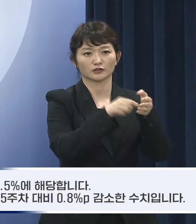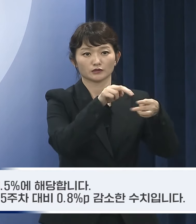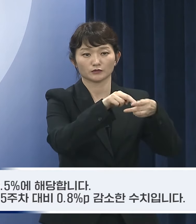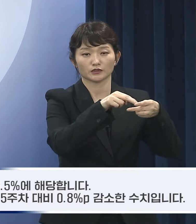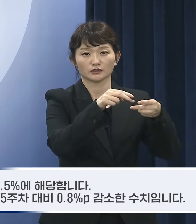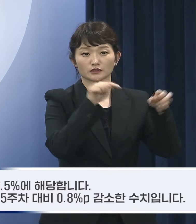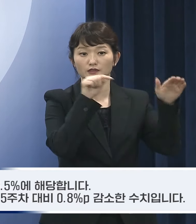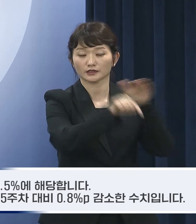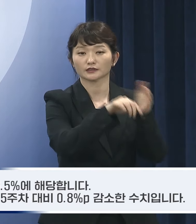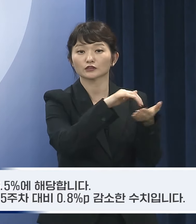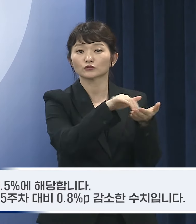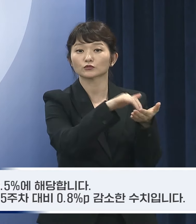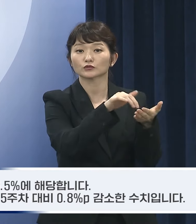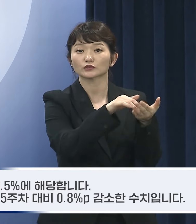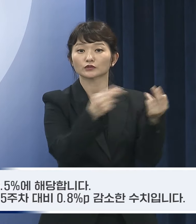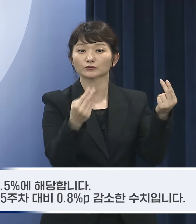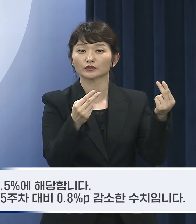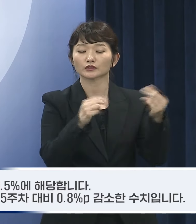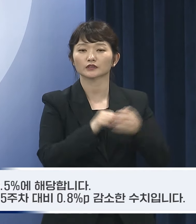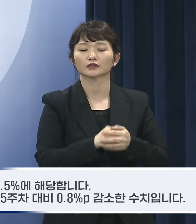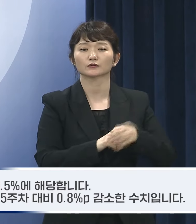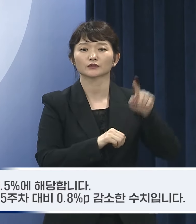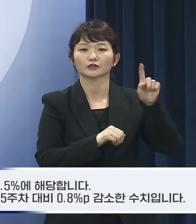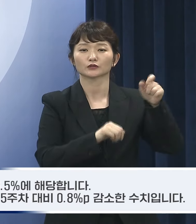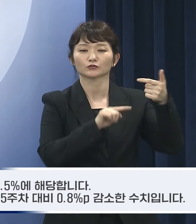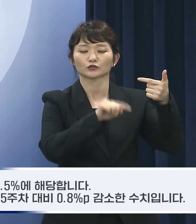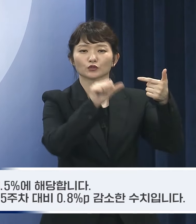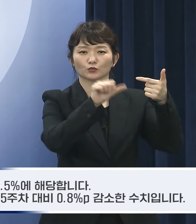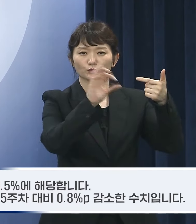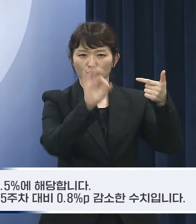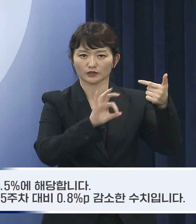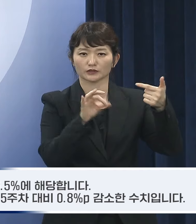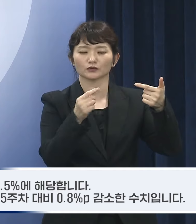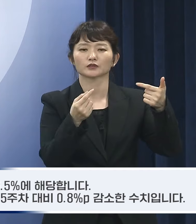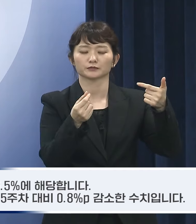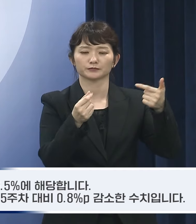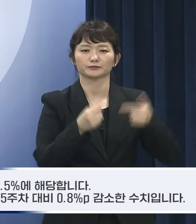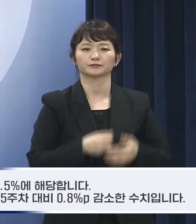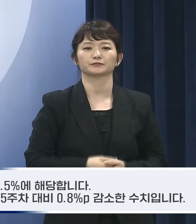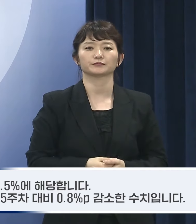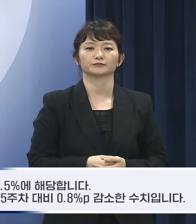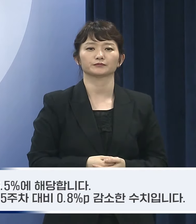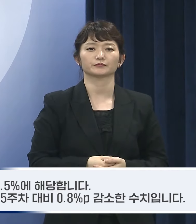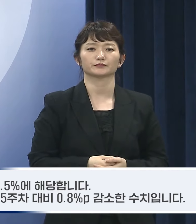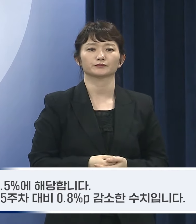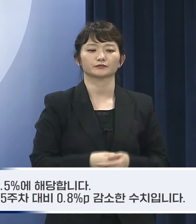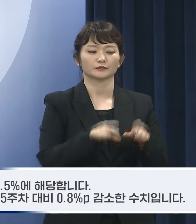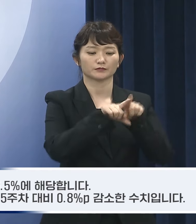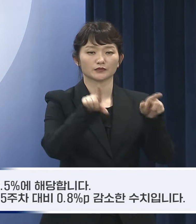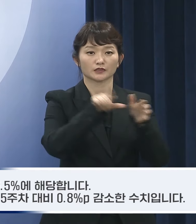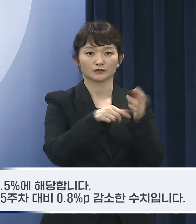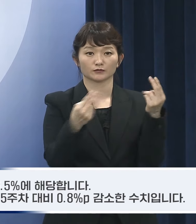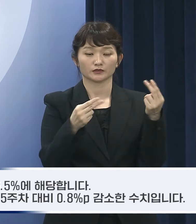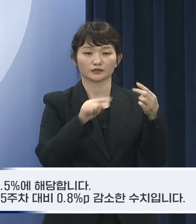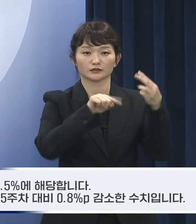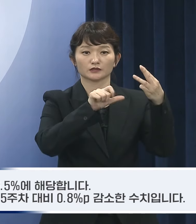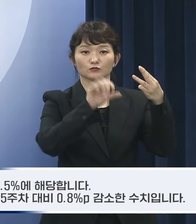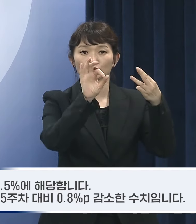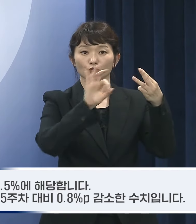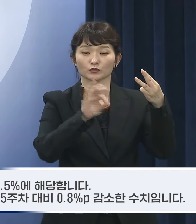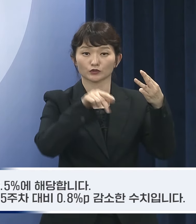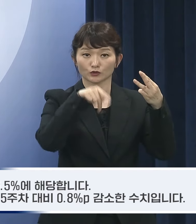전체 내원 환자의 16.5%에 해당합니다. 이는 평시 대비 3.5